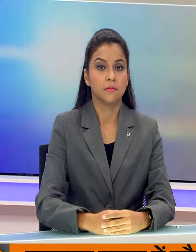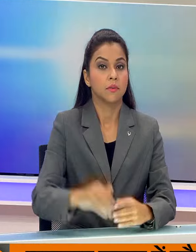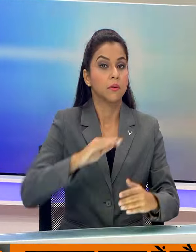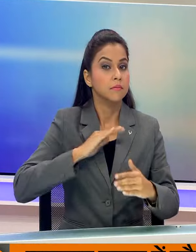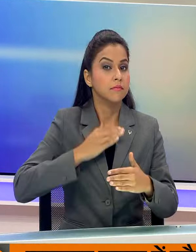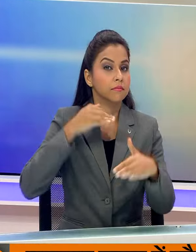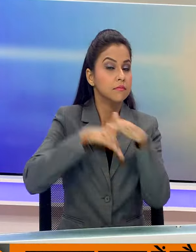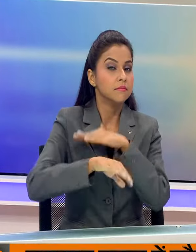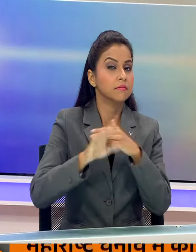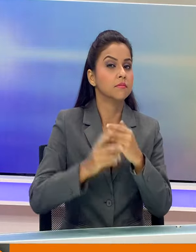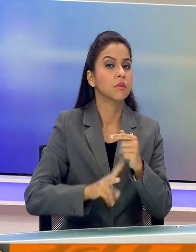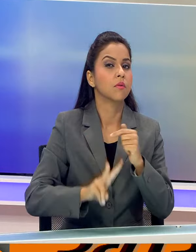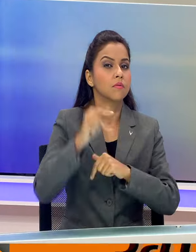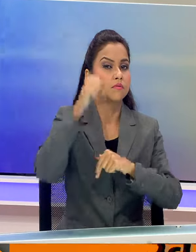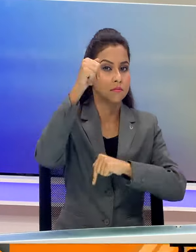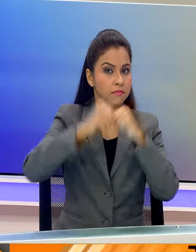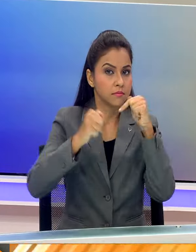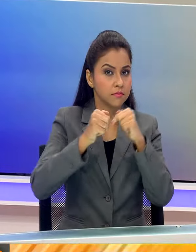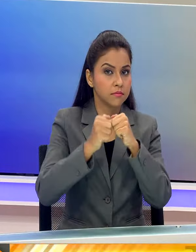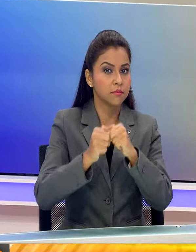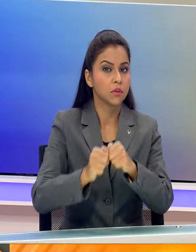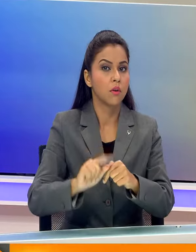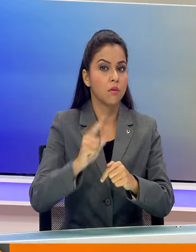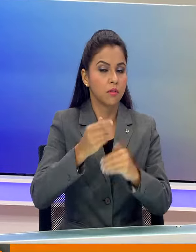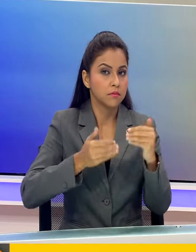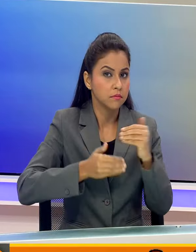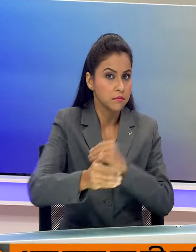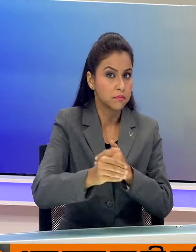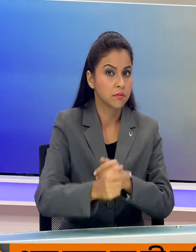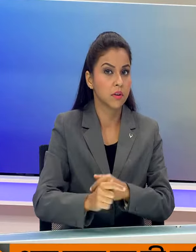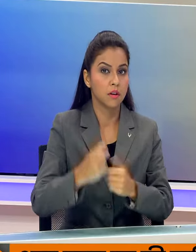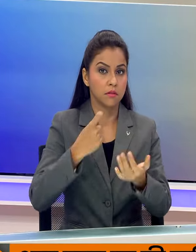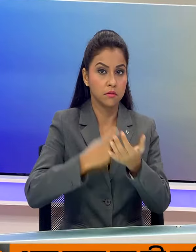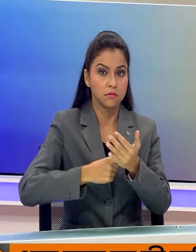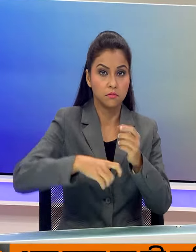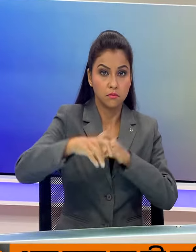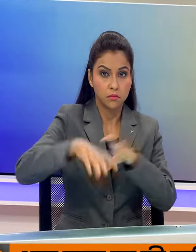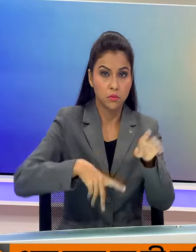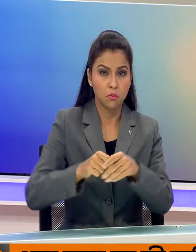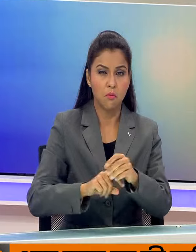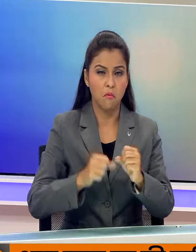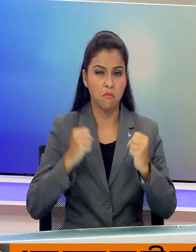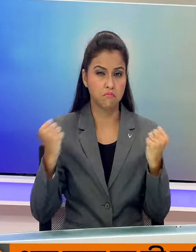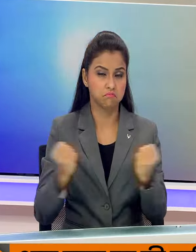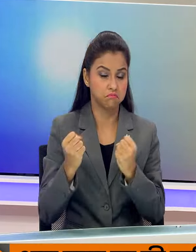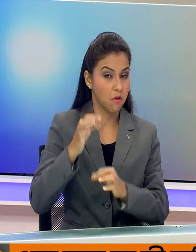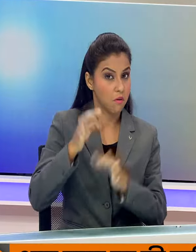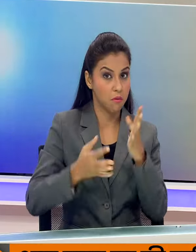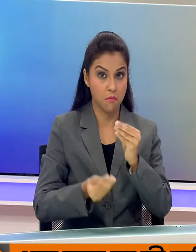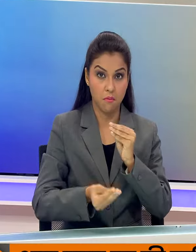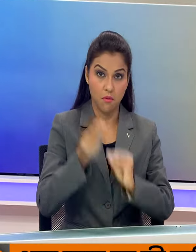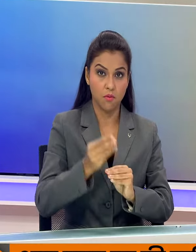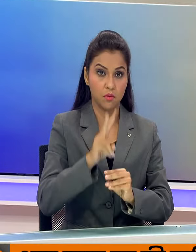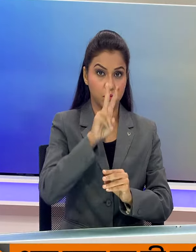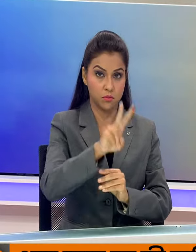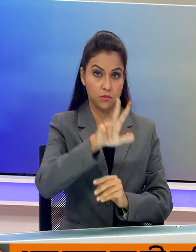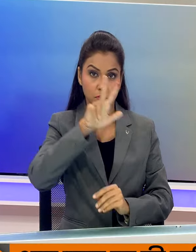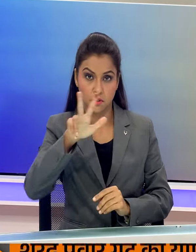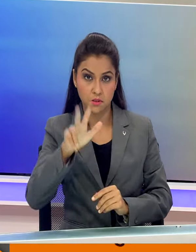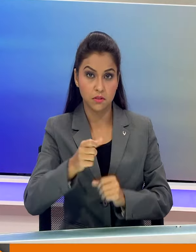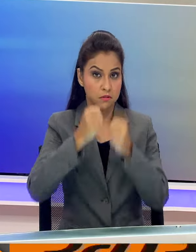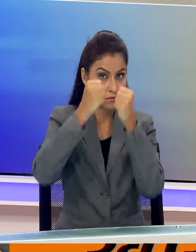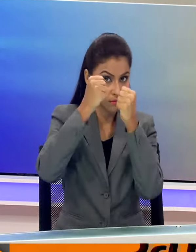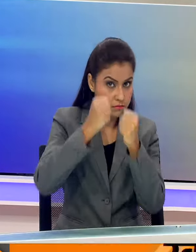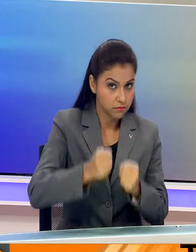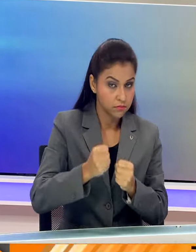महाराश्ट्र में होने वाले विधानसभा चुनाव के चलते, राज्य की सियासत में जबरदस्त गर्माहट है 208 से